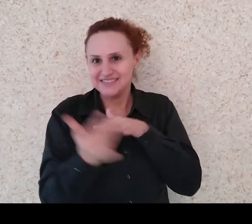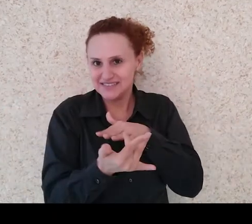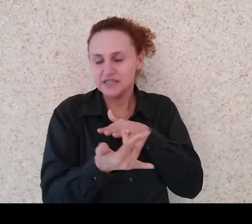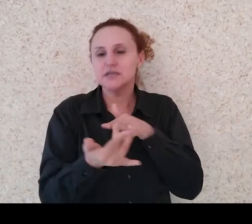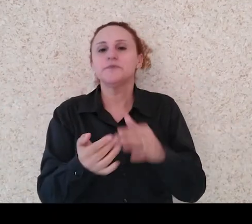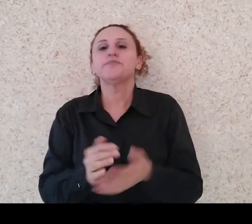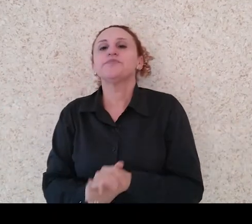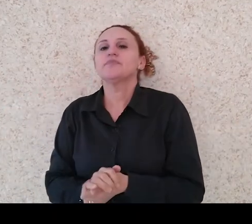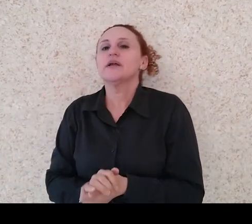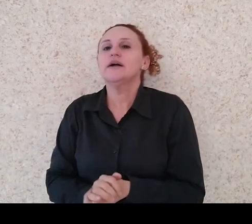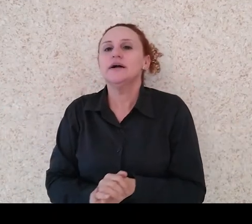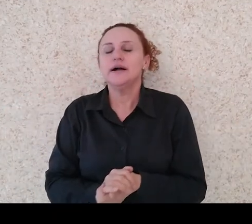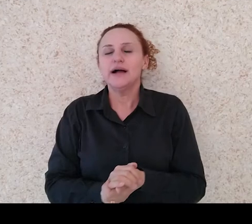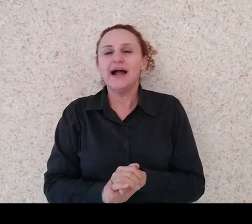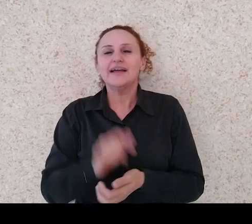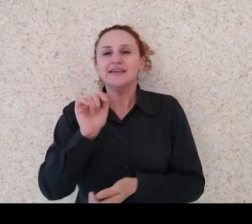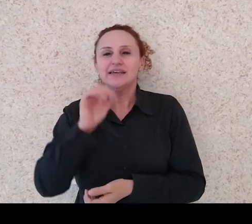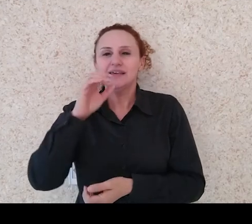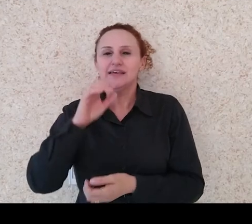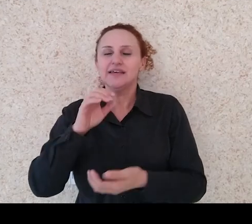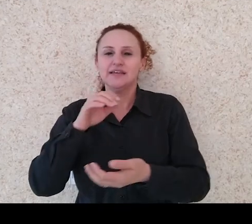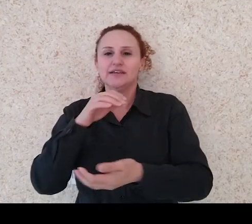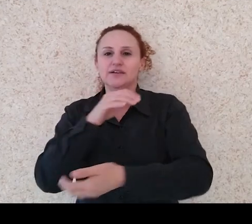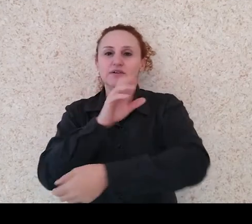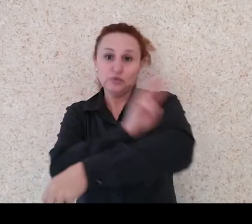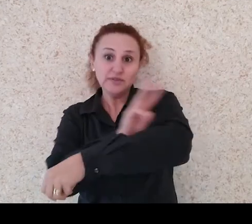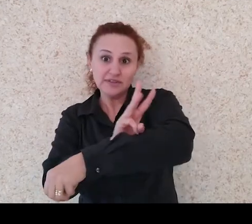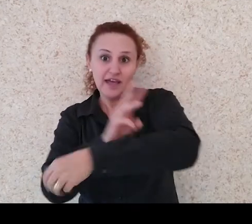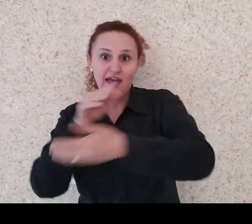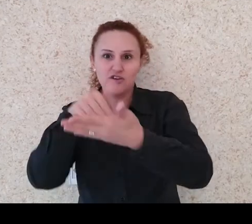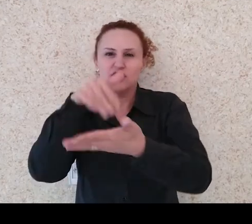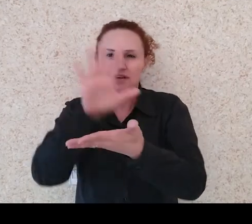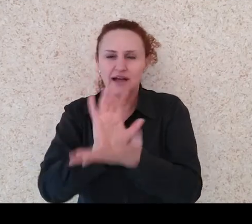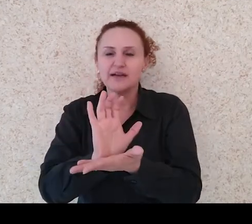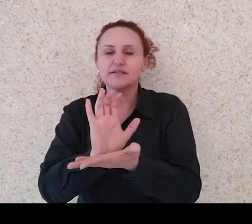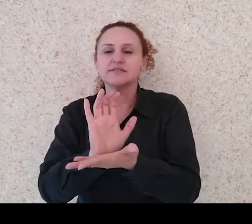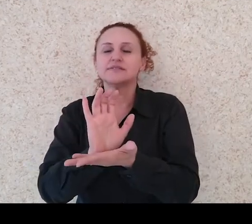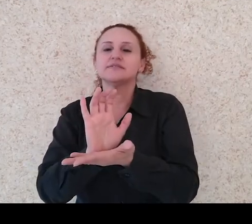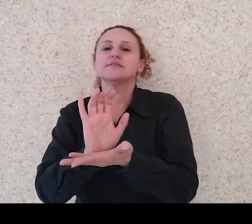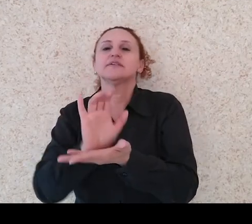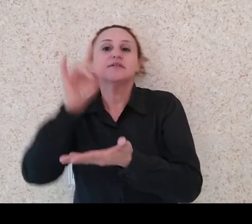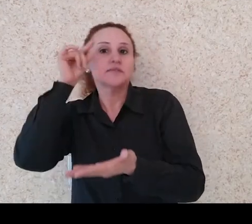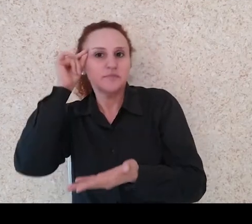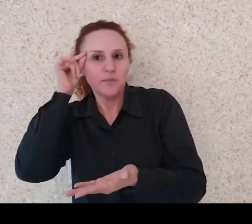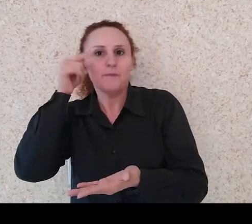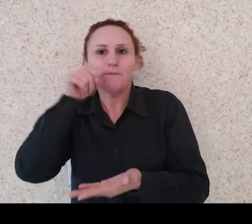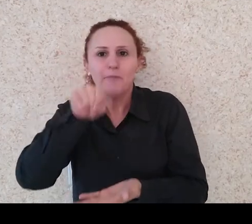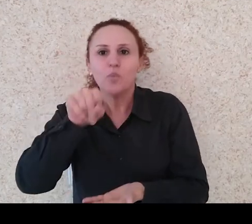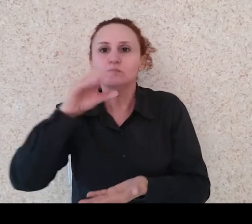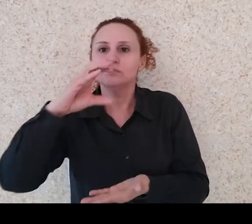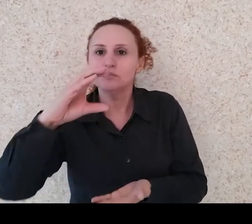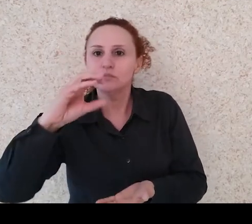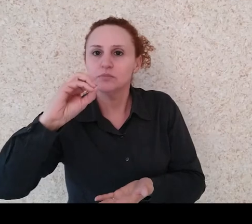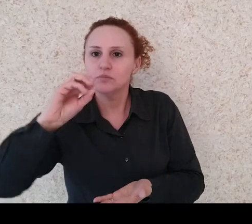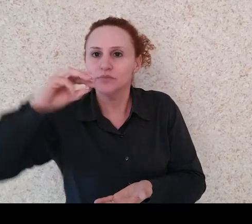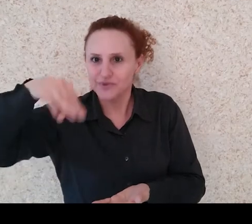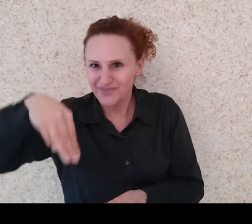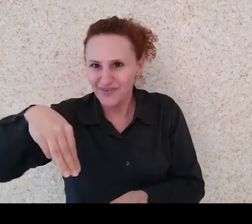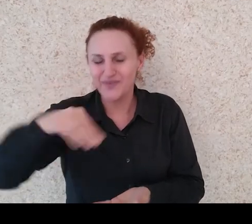casguarapuava.com. E, se alguém tiver, né, tiver alguma dúvida e quiser nos mandar e-mail, também nós temos o e